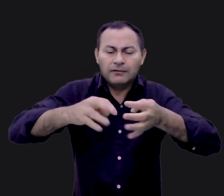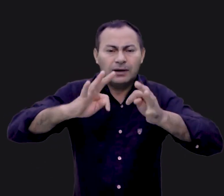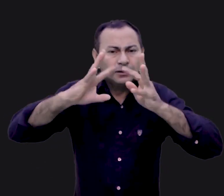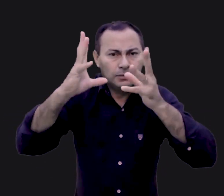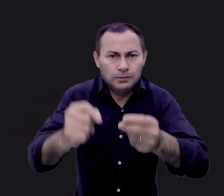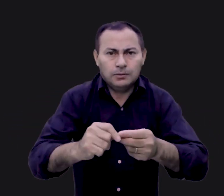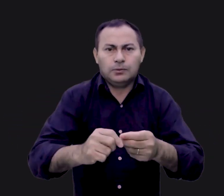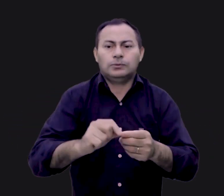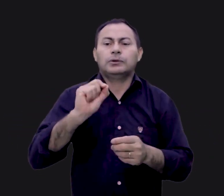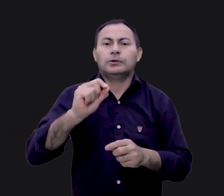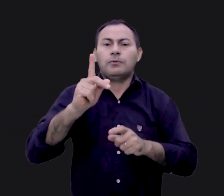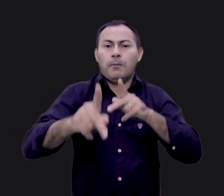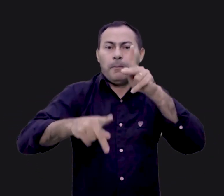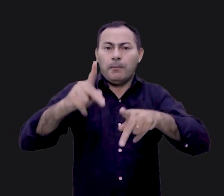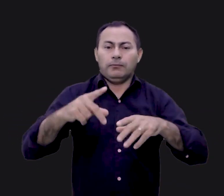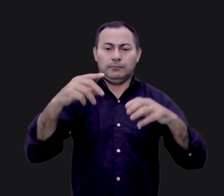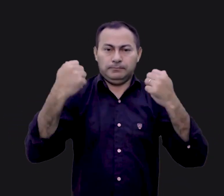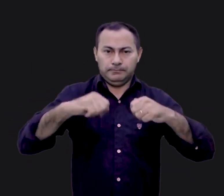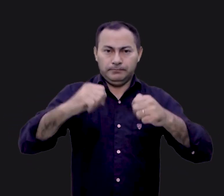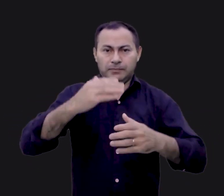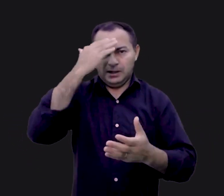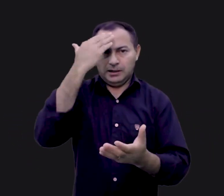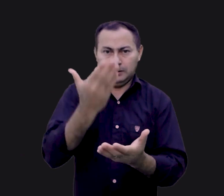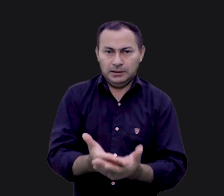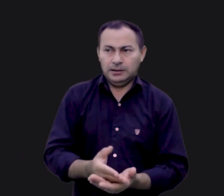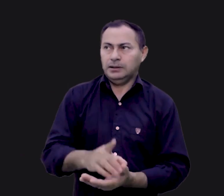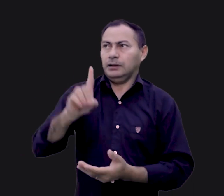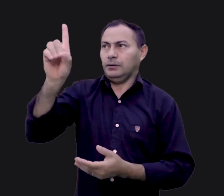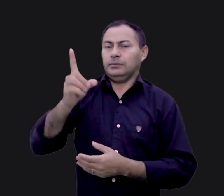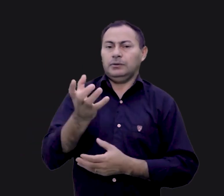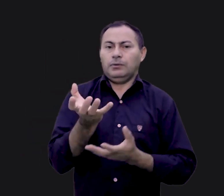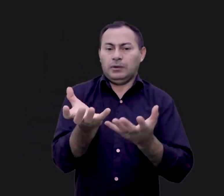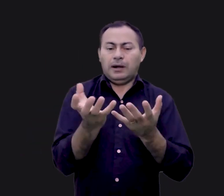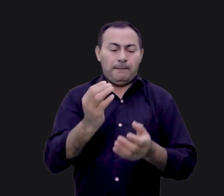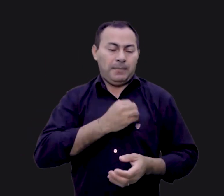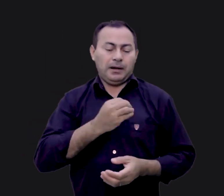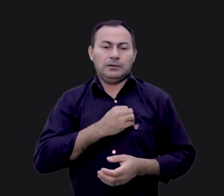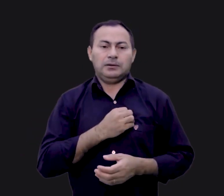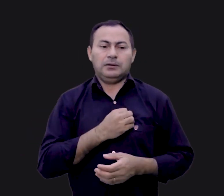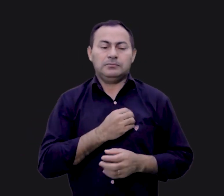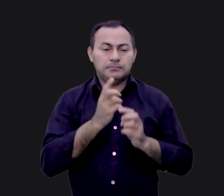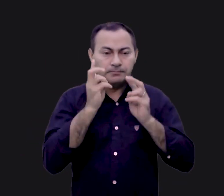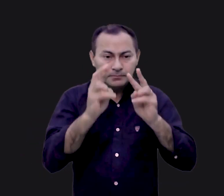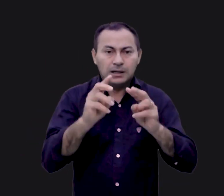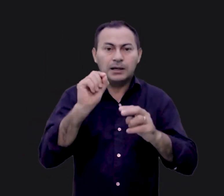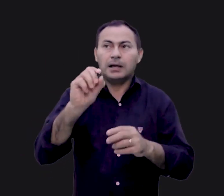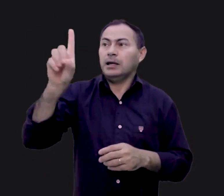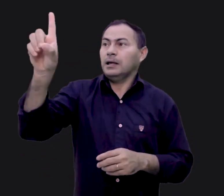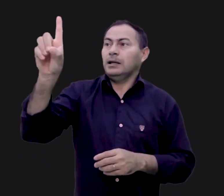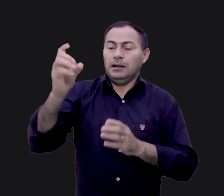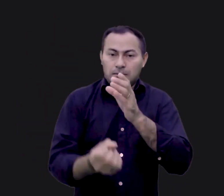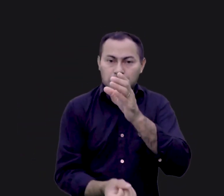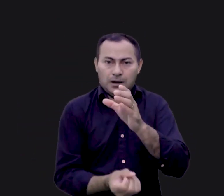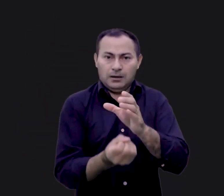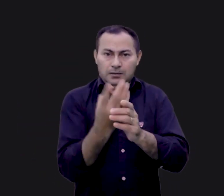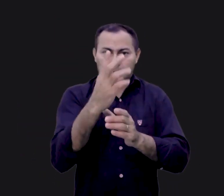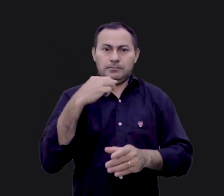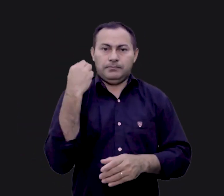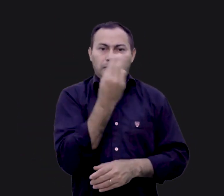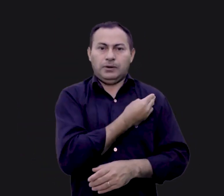necessidades do seu povo. Acredito que Deus não quer que percamos a visão do fato de que Ele é a fonte do nosso